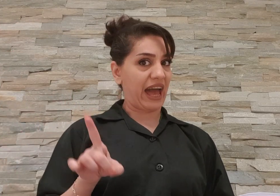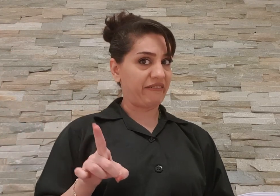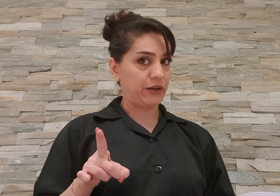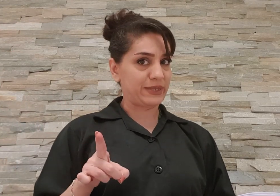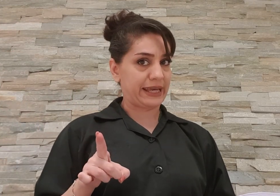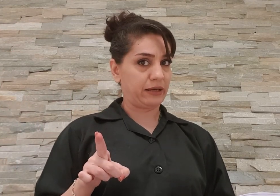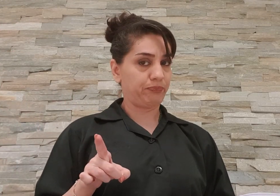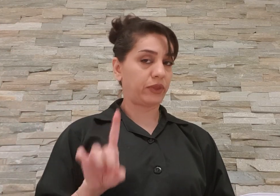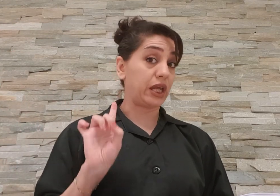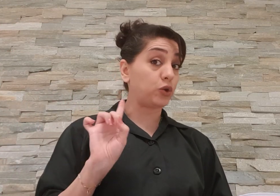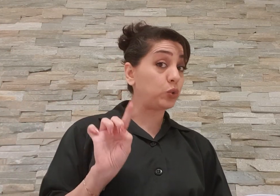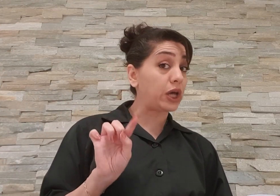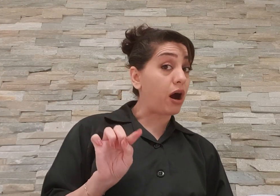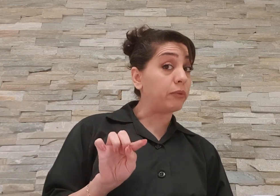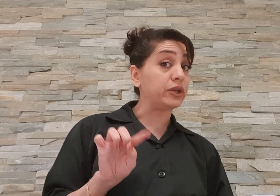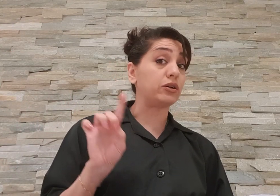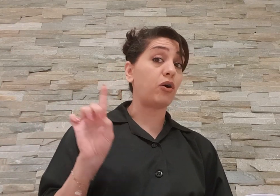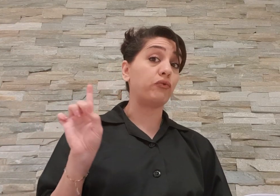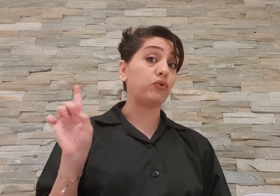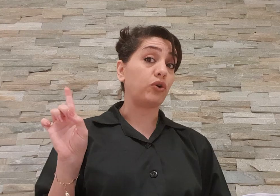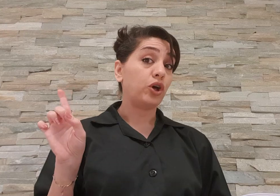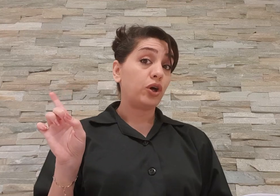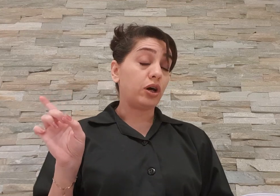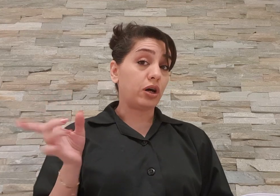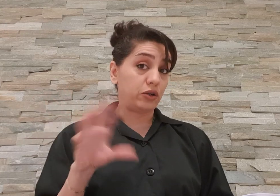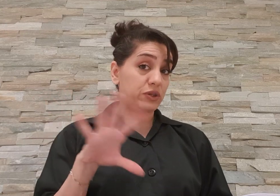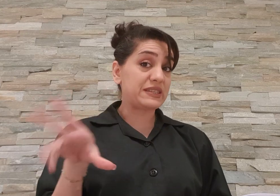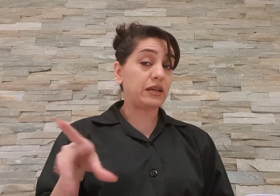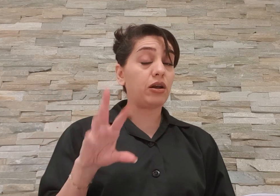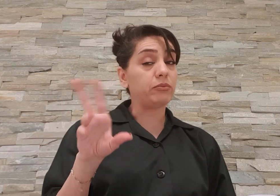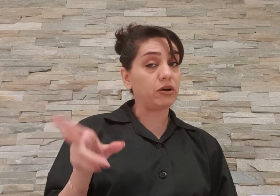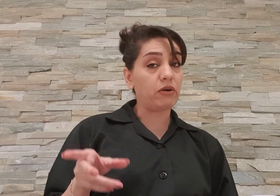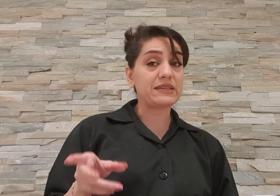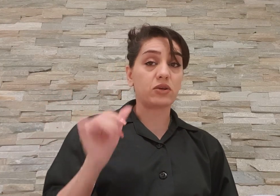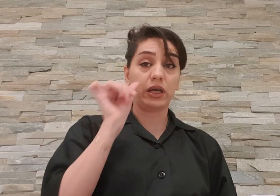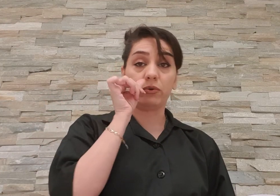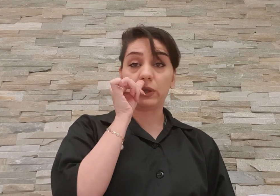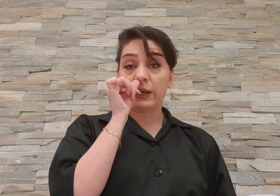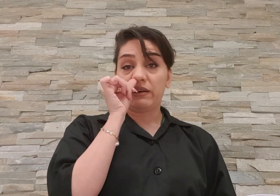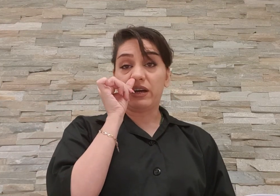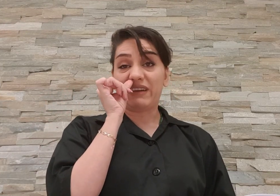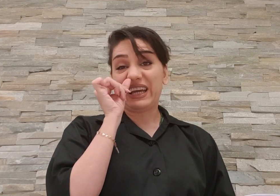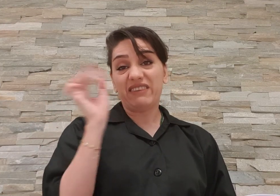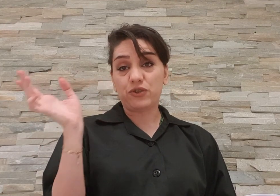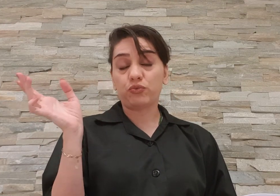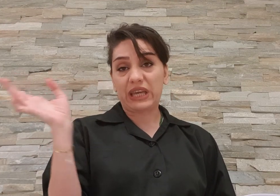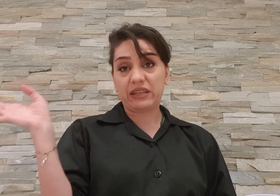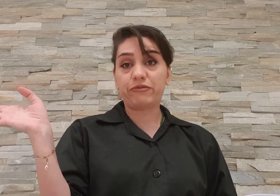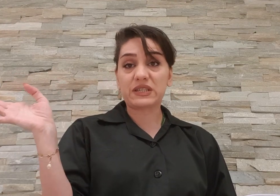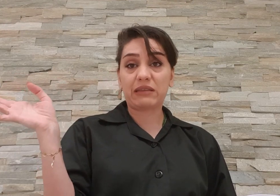اول رو میزنه یعنی روی امریکا و حالا توی این سریال امریکا و اسرائیل بود ولی اگه ولشون میکردی فرصت